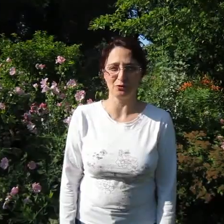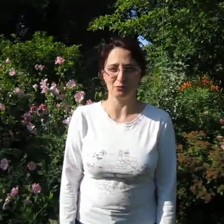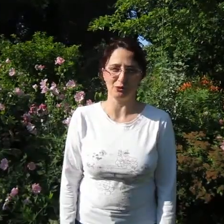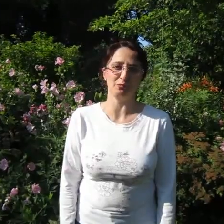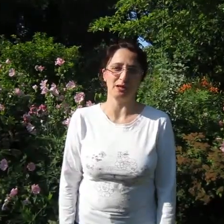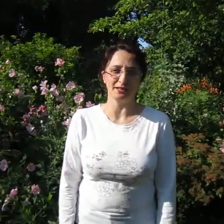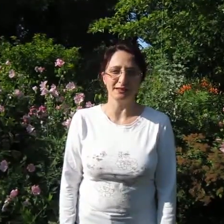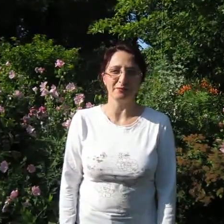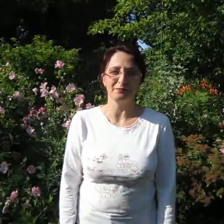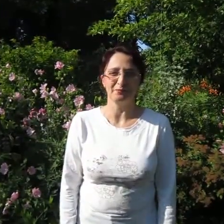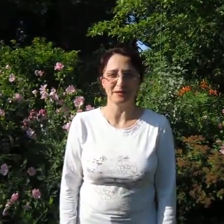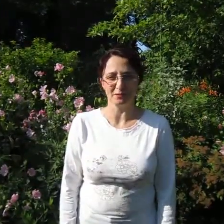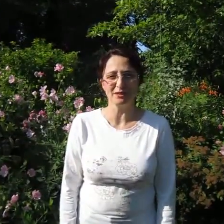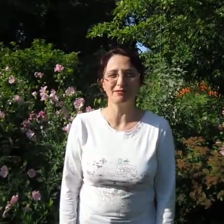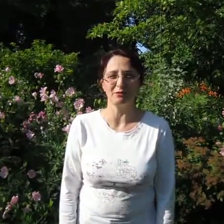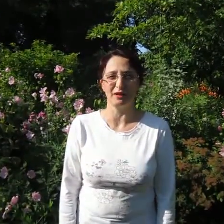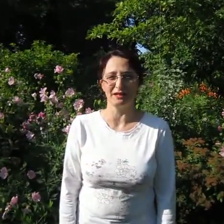будет полезно. Спасибо за внимание.